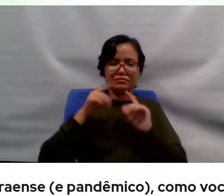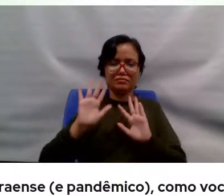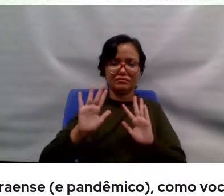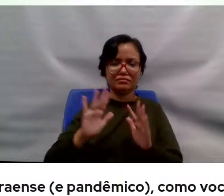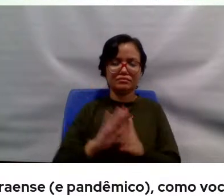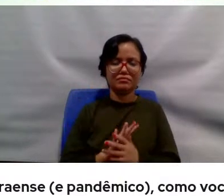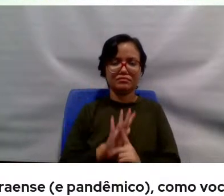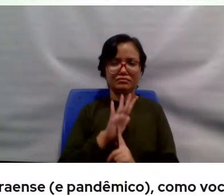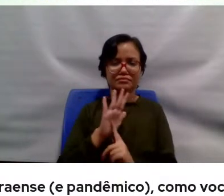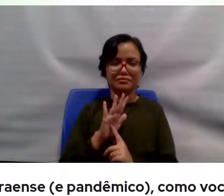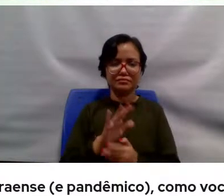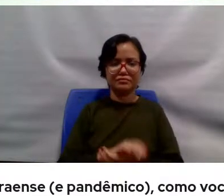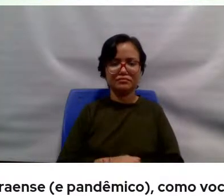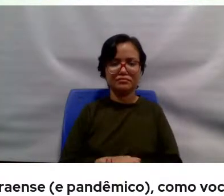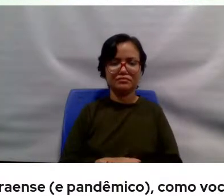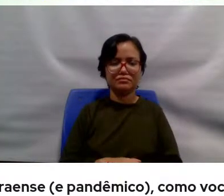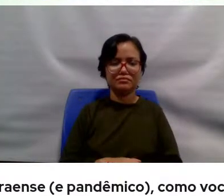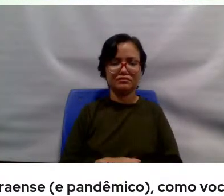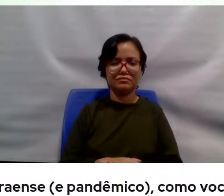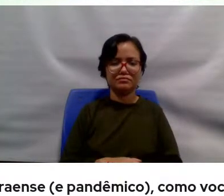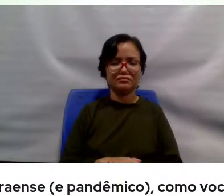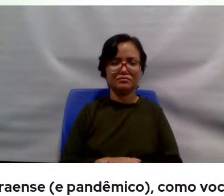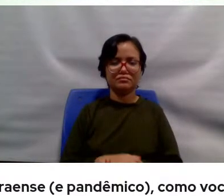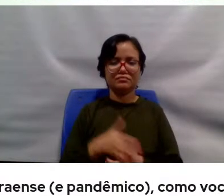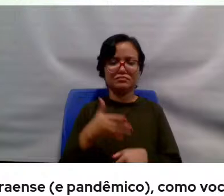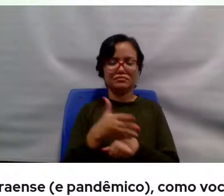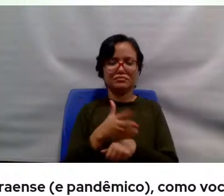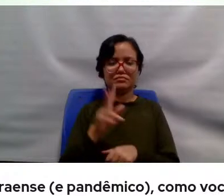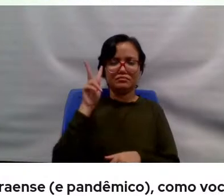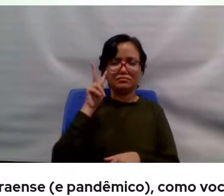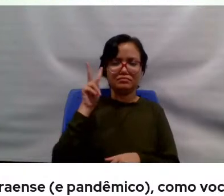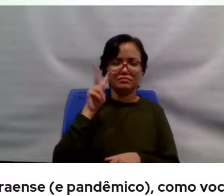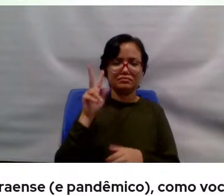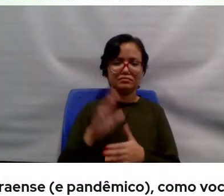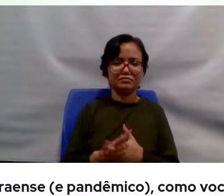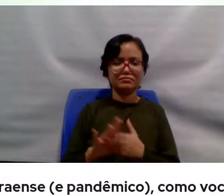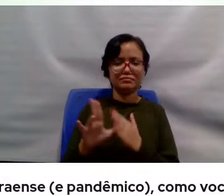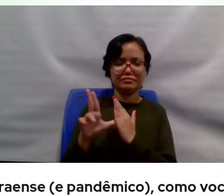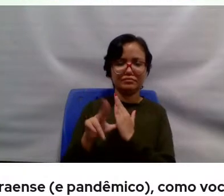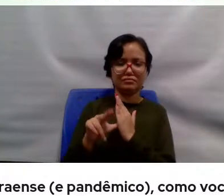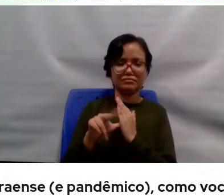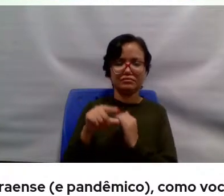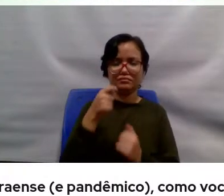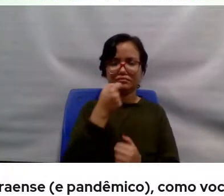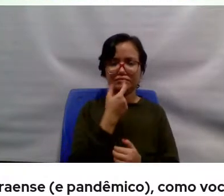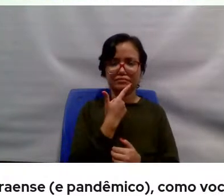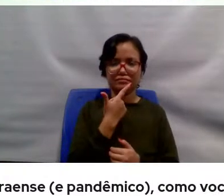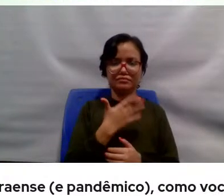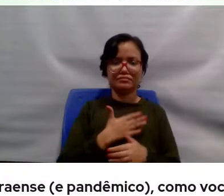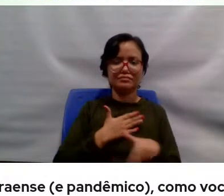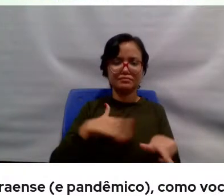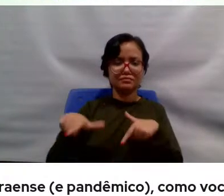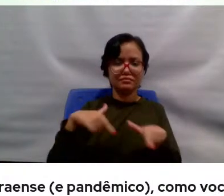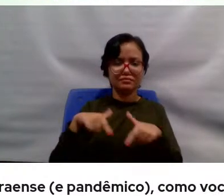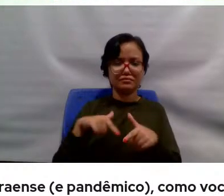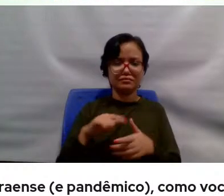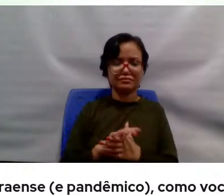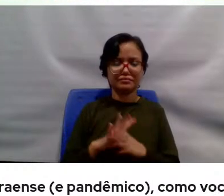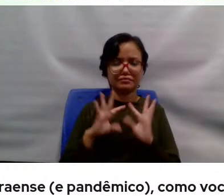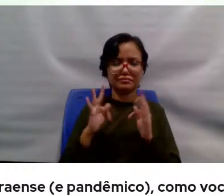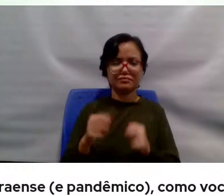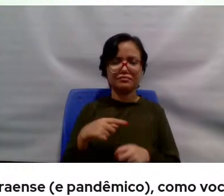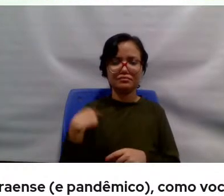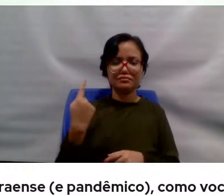não apareciam como fazendo parte dessa história da UFPA. Eu acho que com o meu trabalho e com tudo que